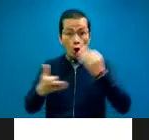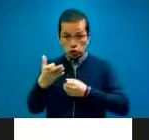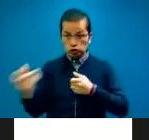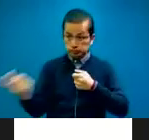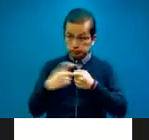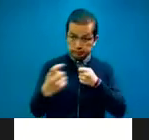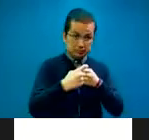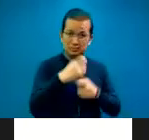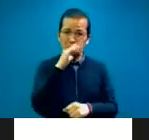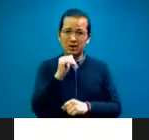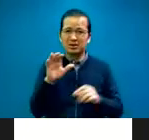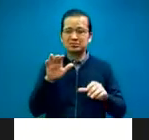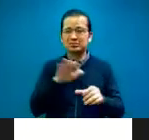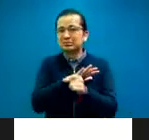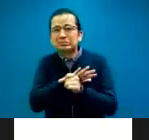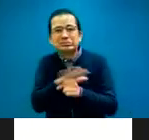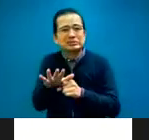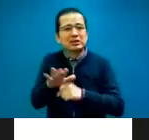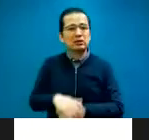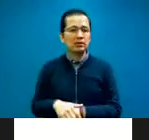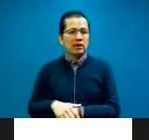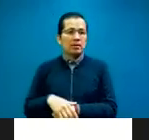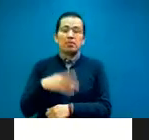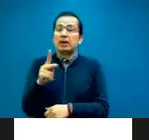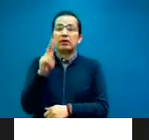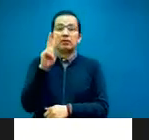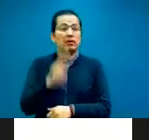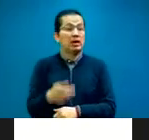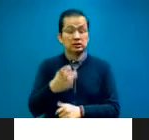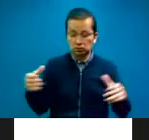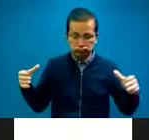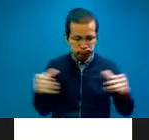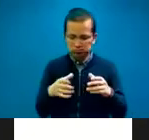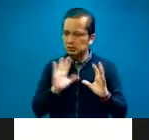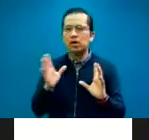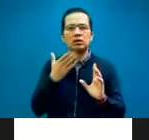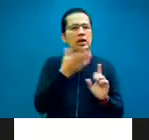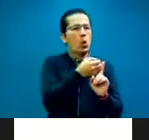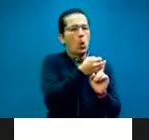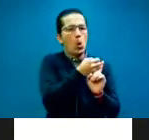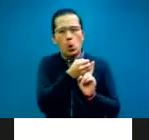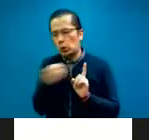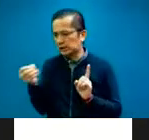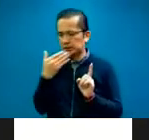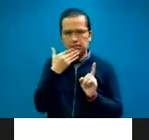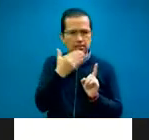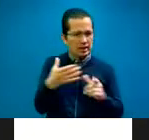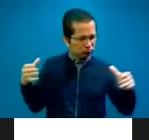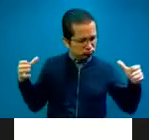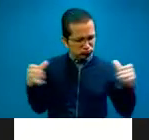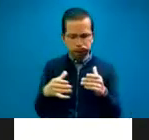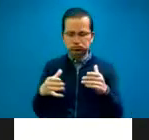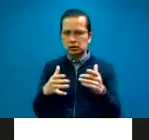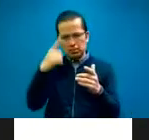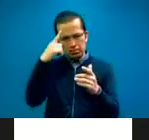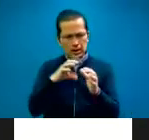Y ya después, con el tiempo, fuimos subsanando. En ese momento se organizó el colectivo. No, no hubo nada previo. En ese momento se organizó todo